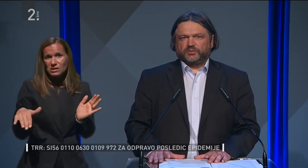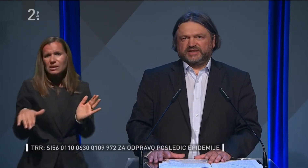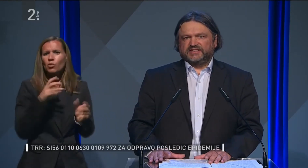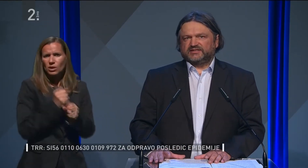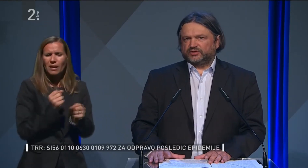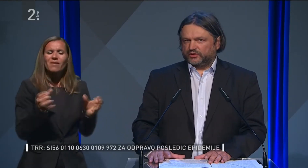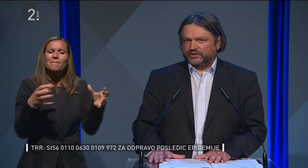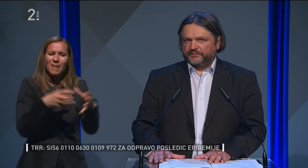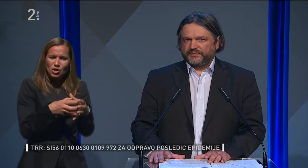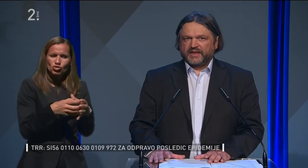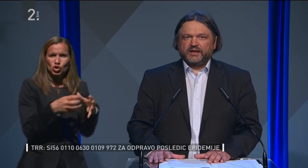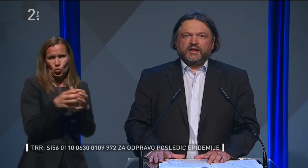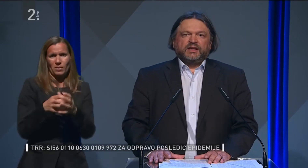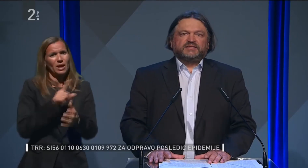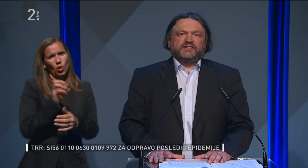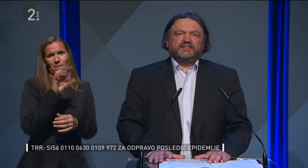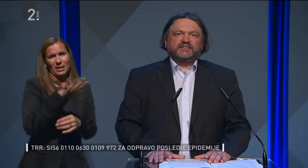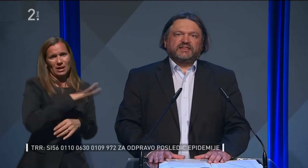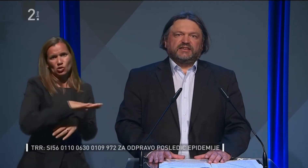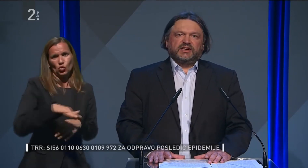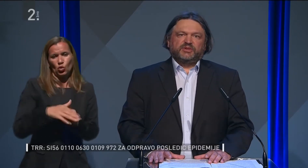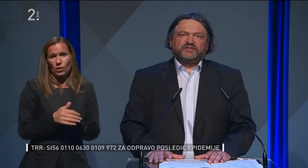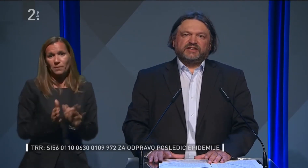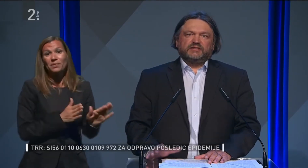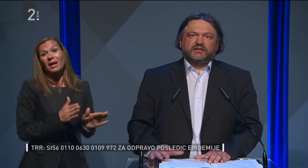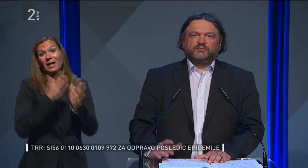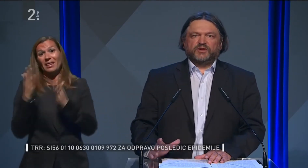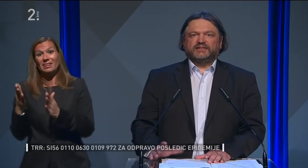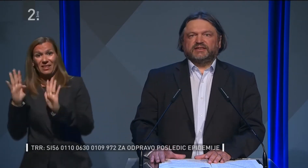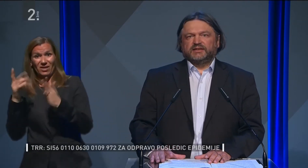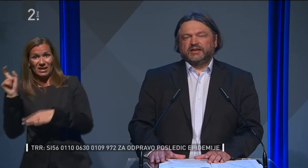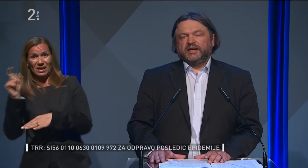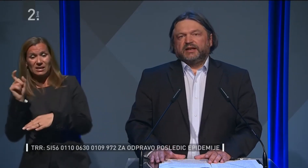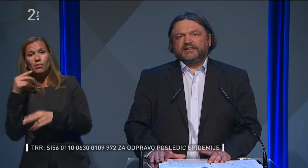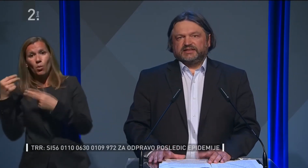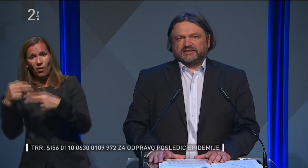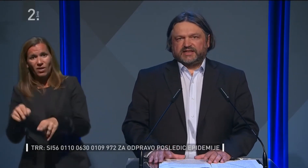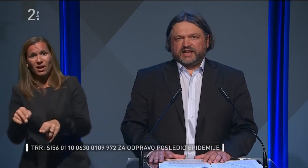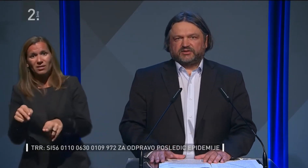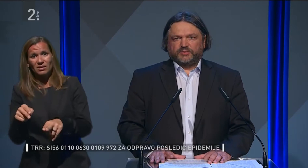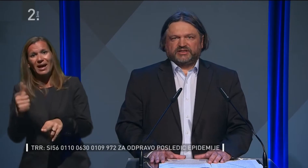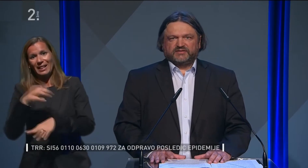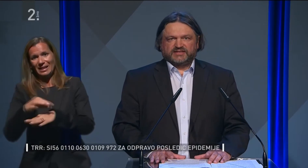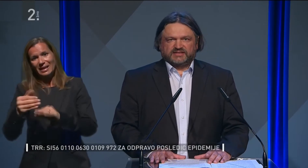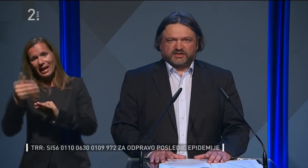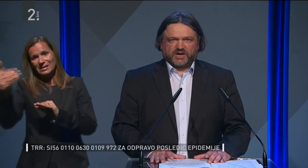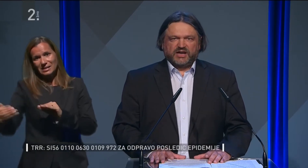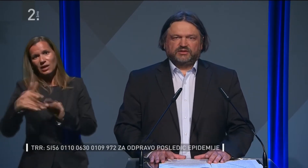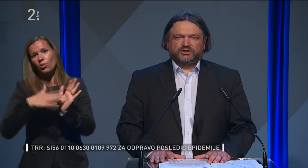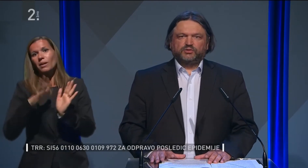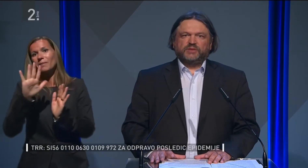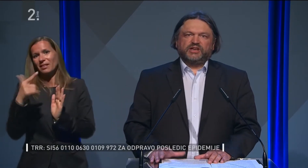skupinah do 15 trok. Za devete razrede je predviden povratek teden kasneje, torej 25.